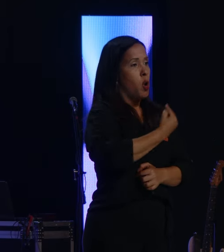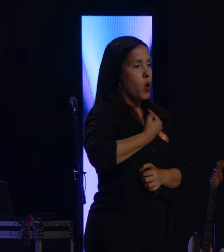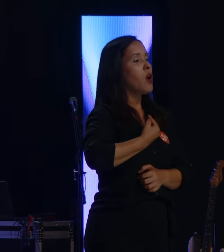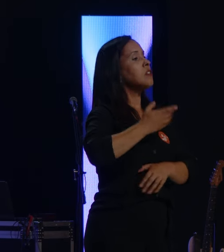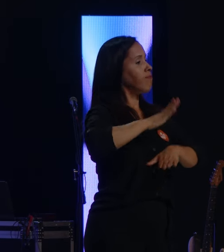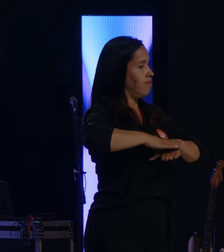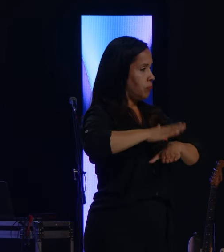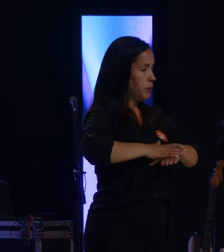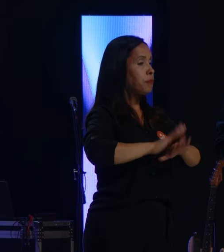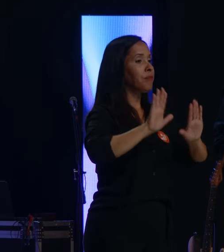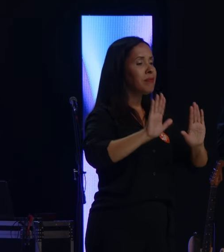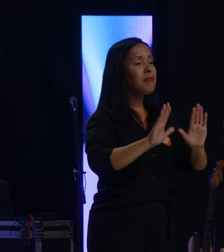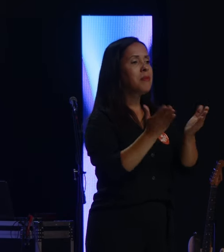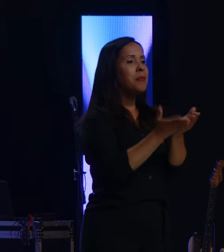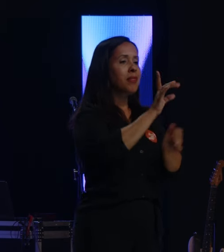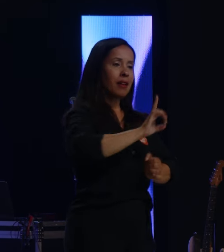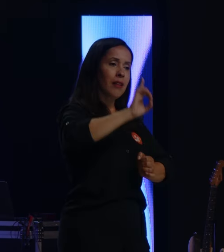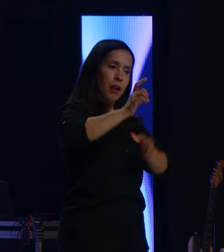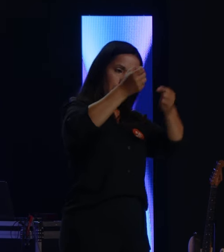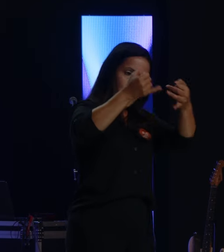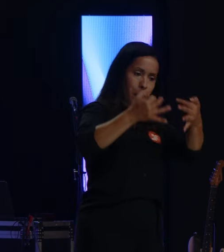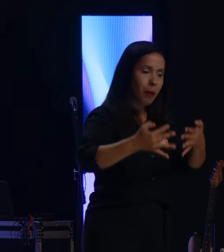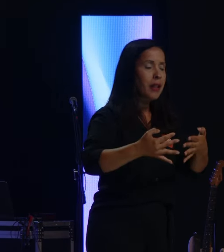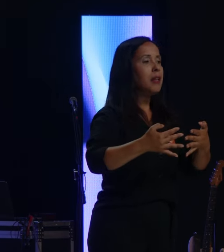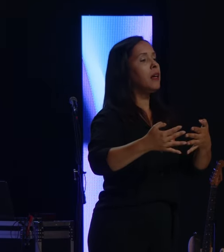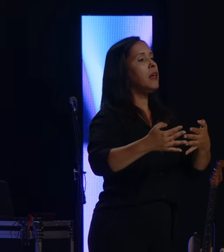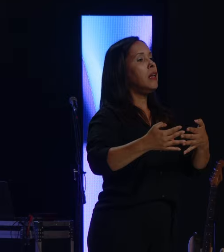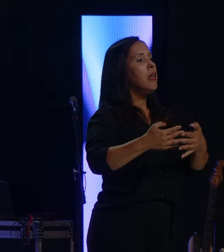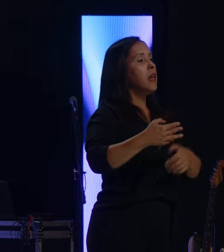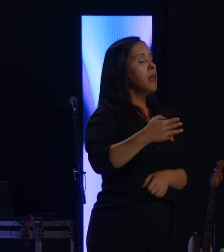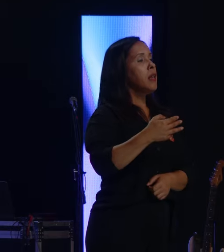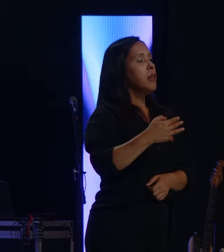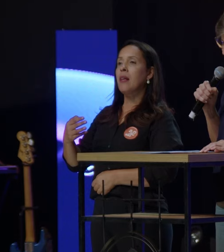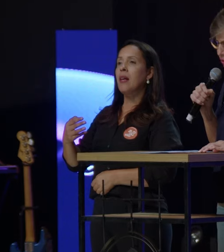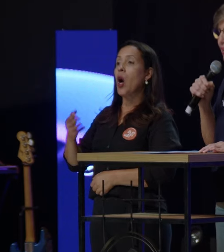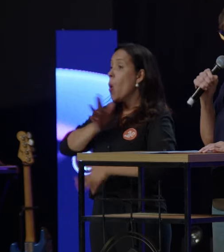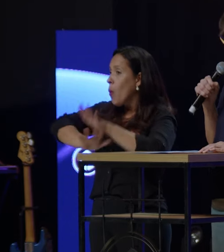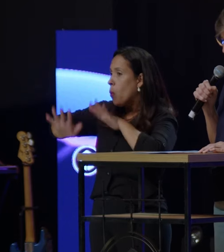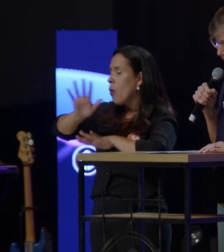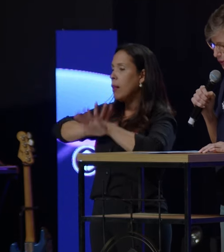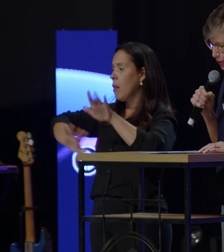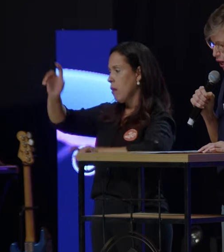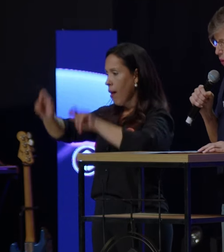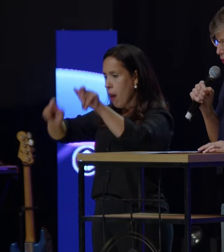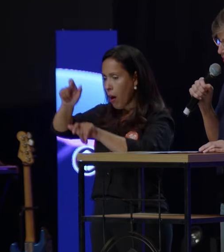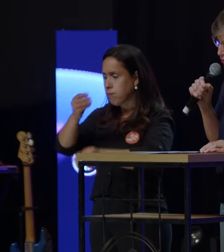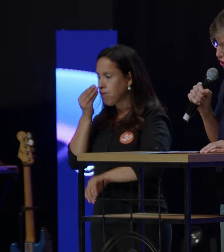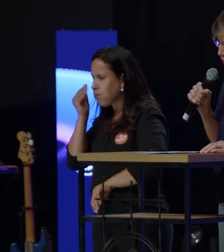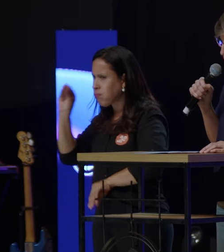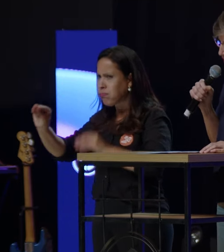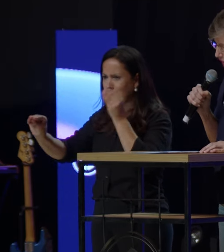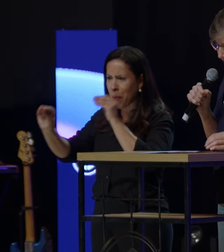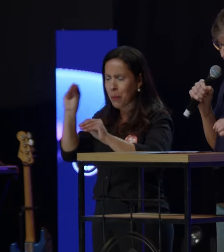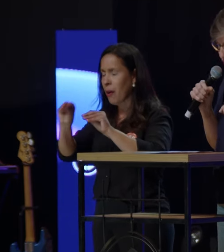A palavra do Senhor diz ali em Mateus 18, 10, Tenham o cuidado de não desprezar nenhum desses pequeninos, pois eu